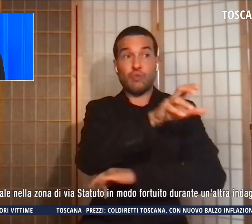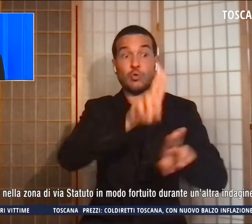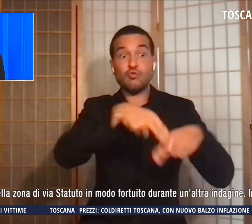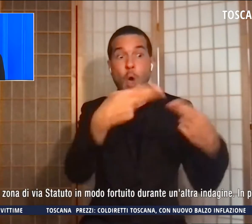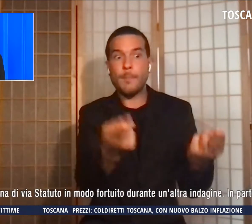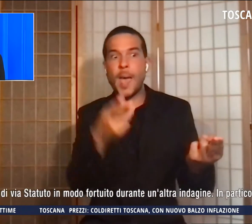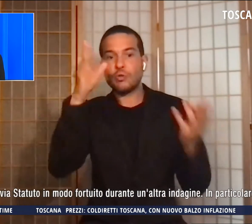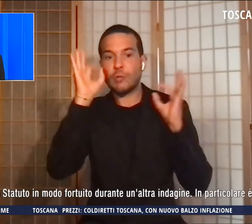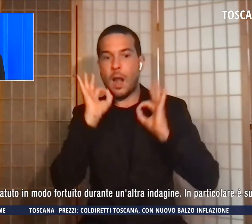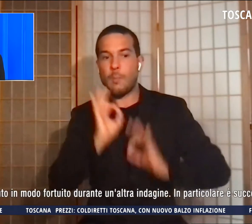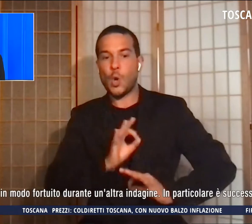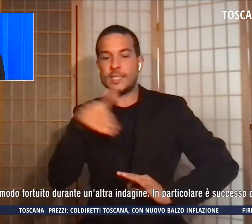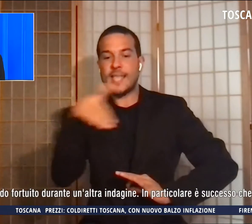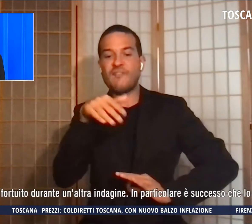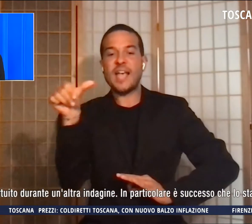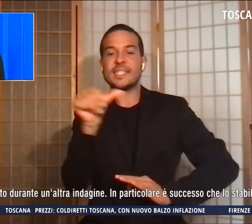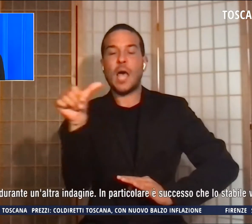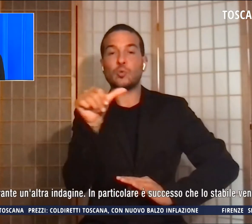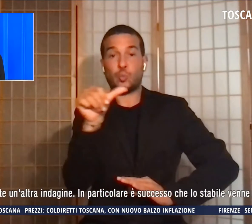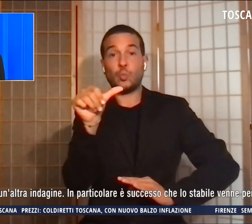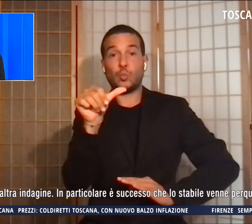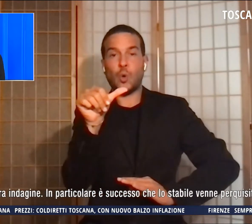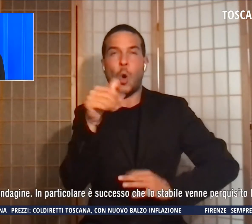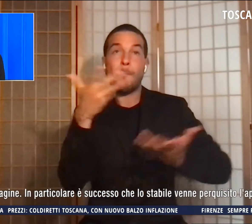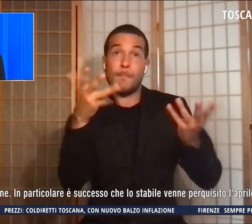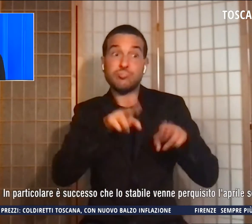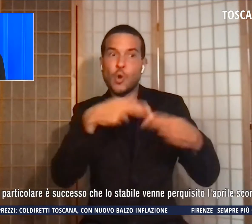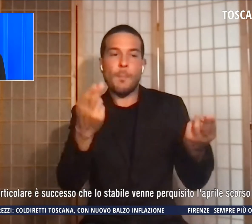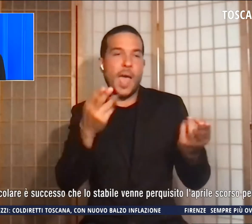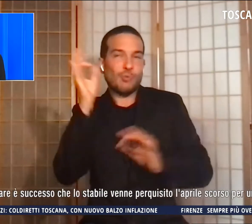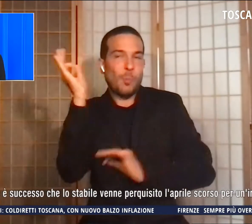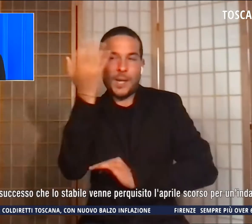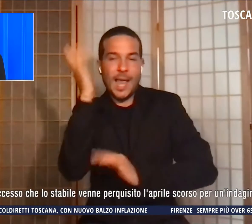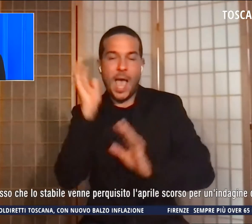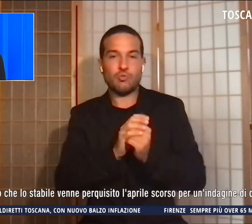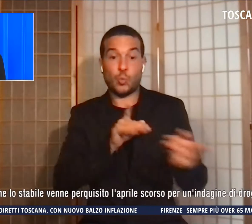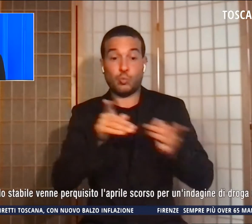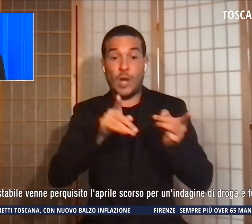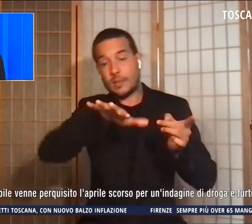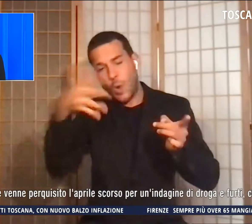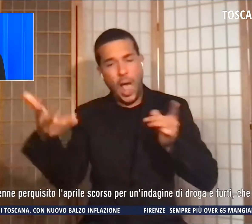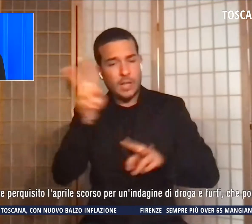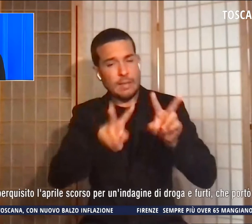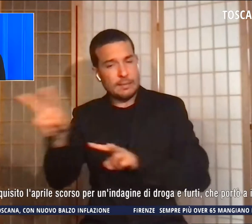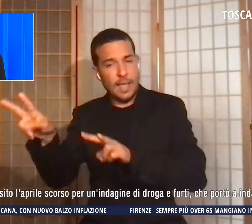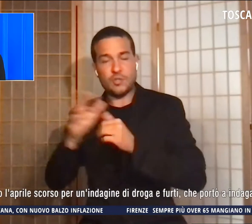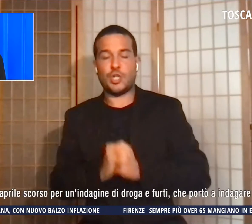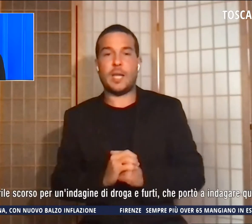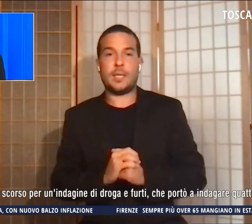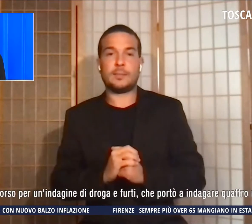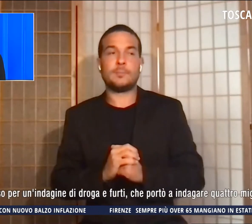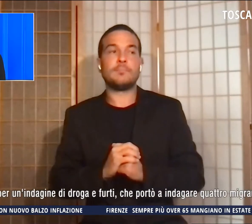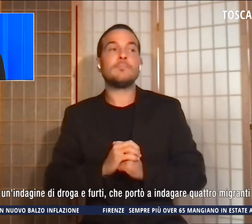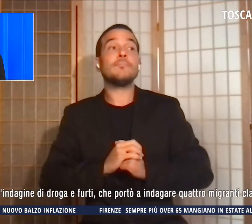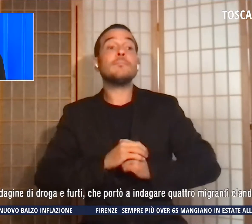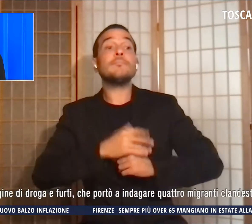Statuto, in modo fortuito durante un'altra indagine. In particolare, è successo che lo stabile